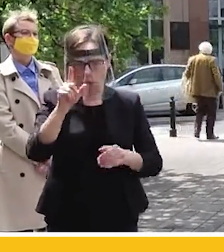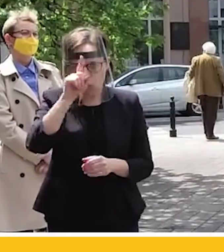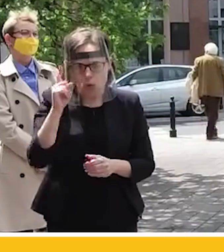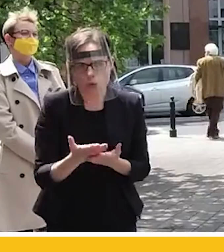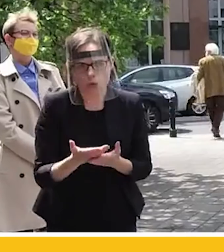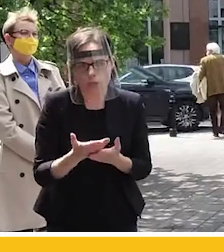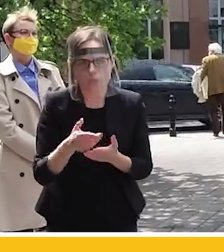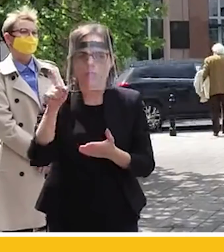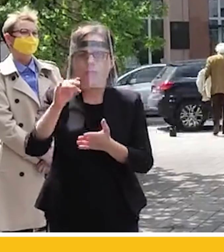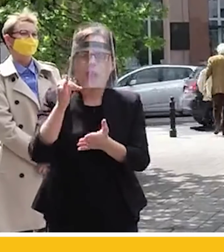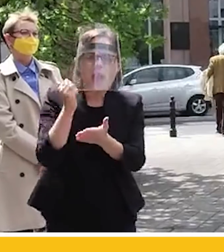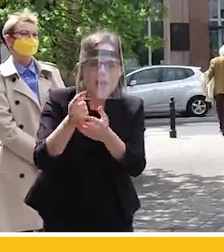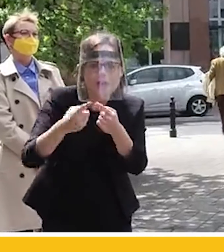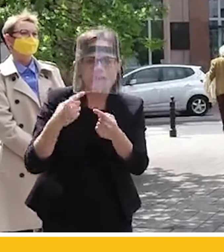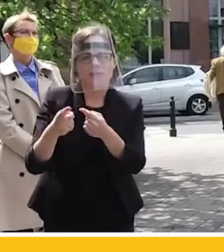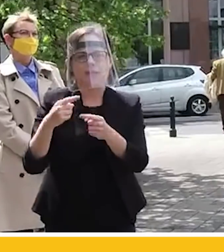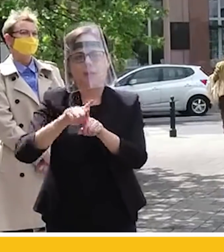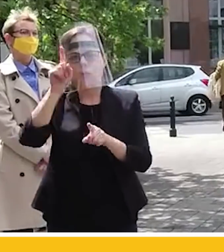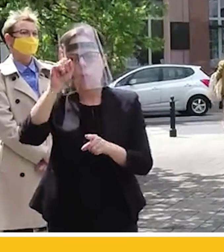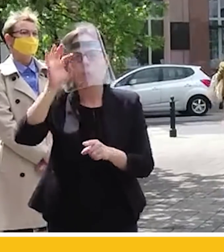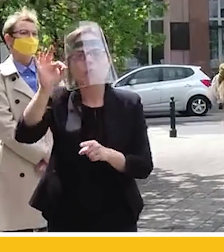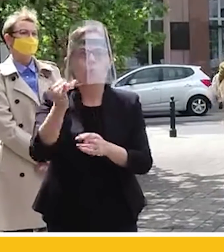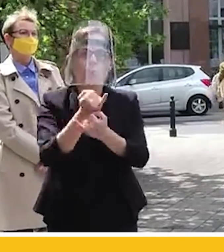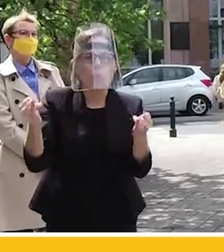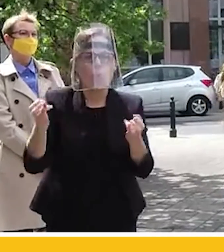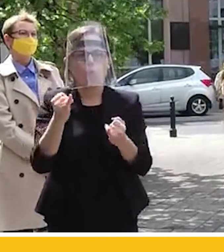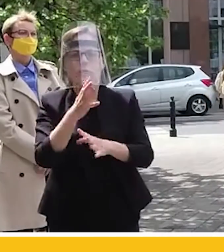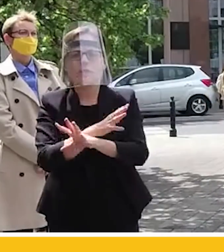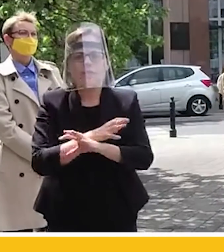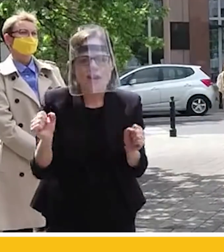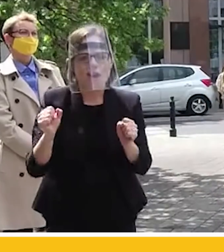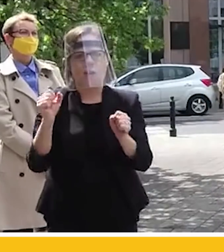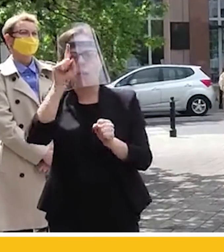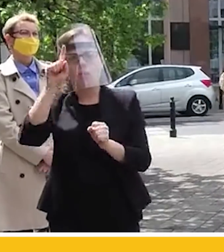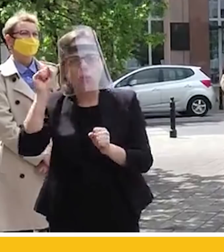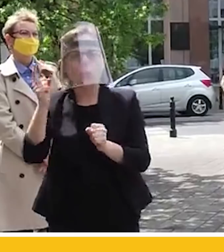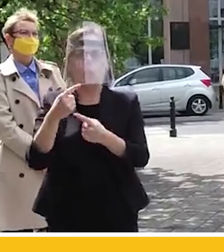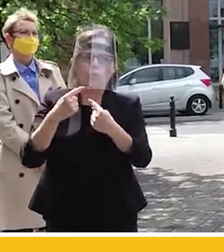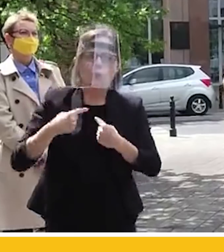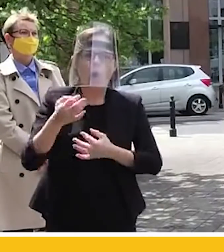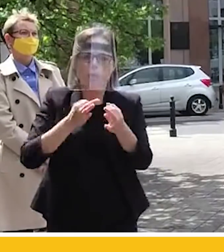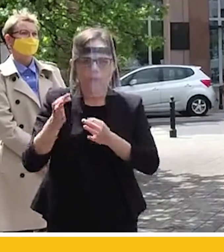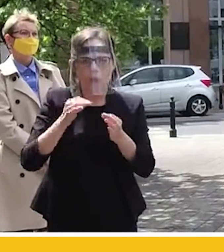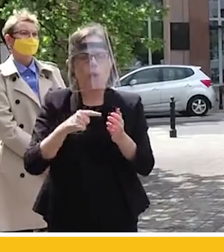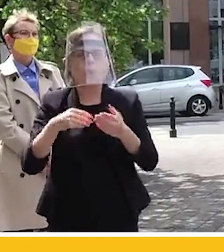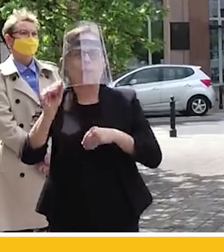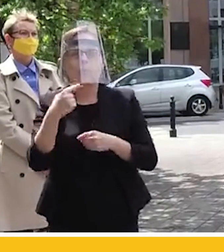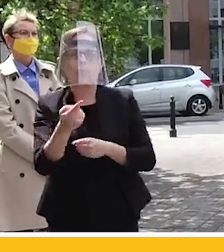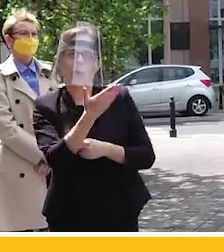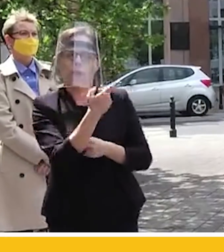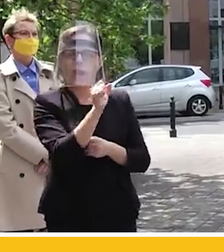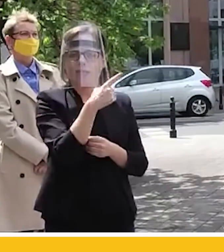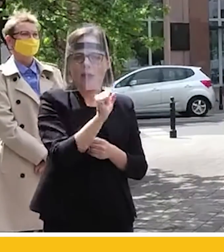listach, o tych dramatach ludzkich, które ludzie nam powierzają, więcej powie Ada Porowska, moja